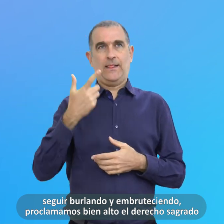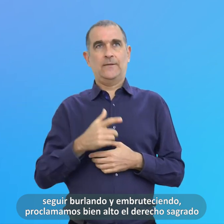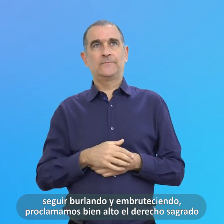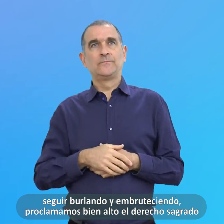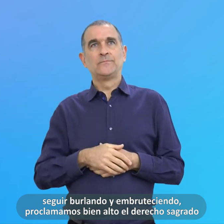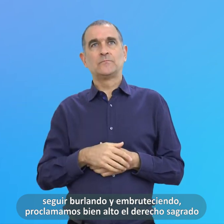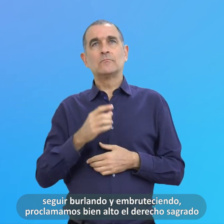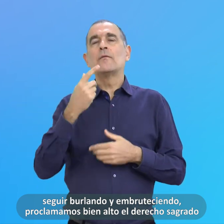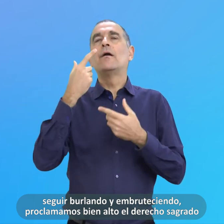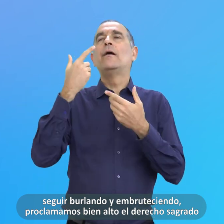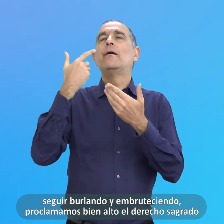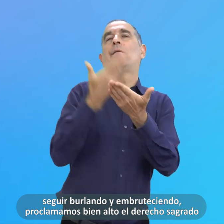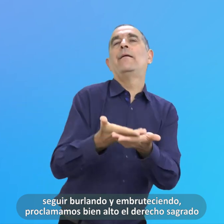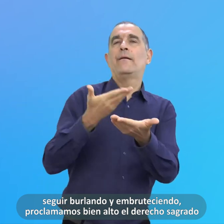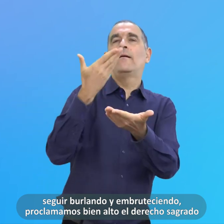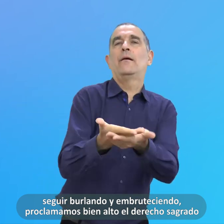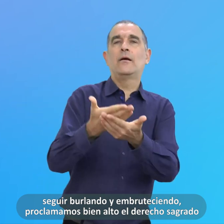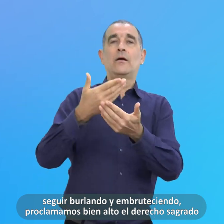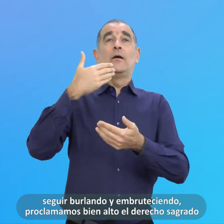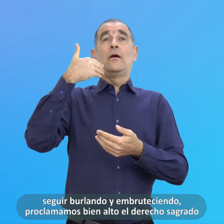De La Insurrección